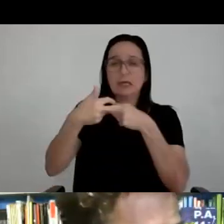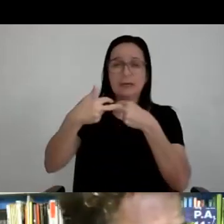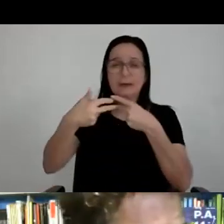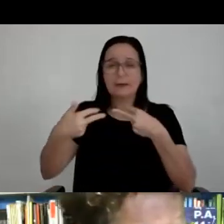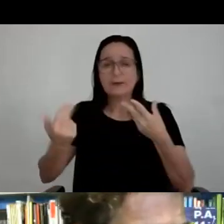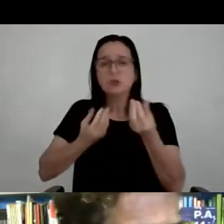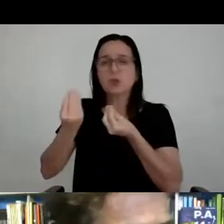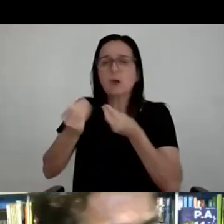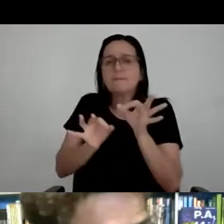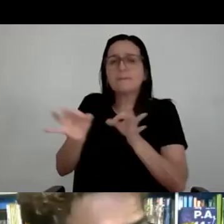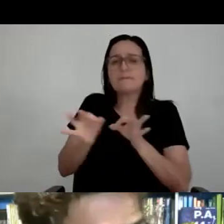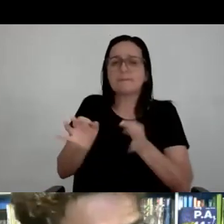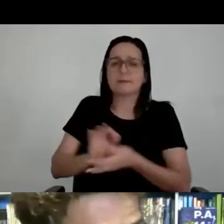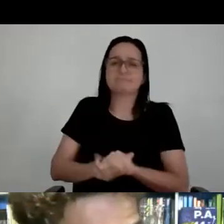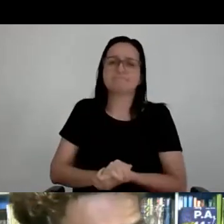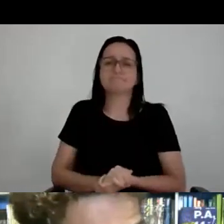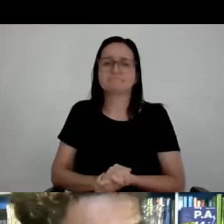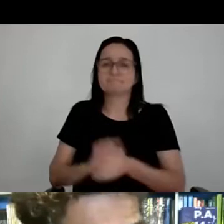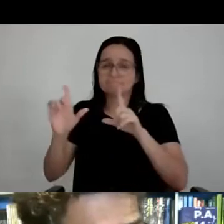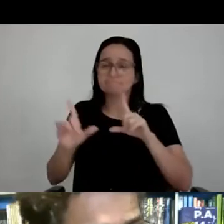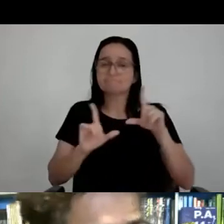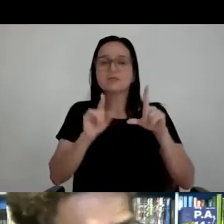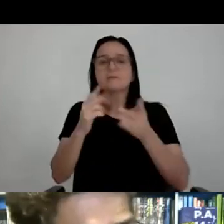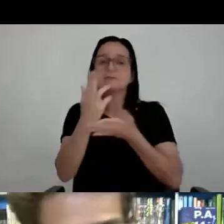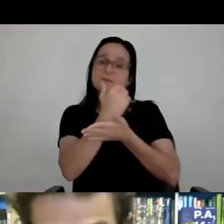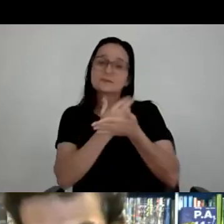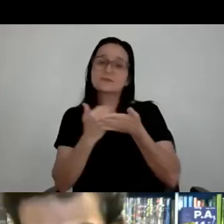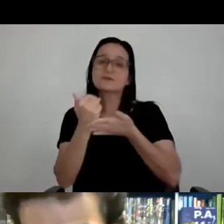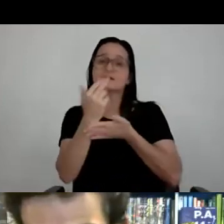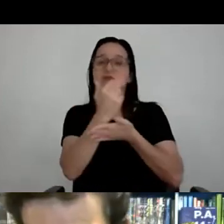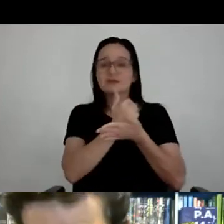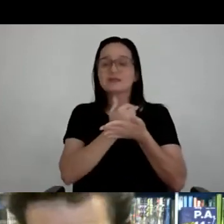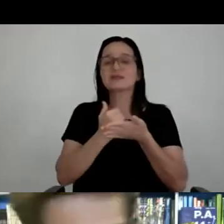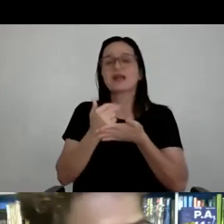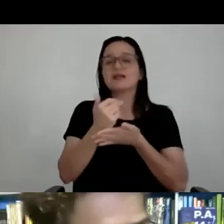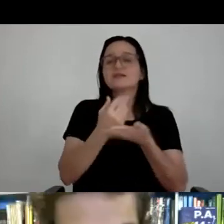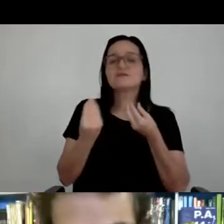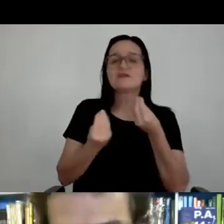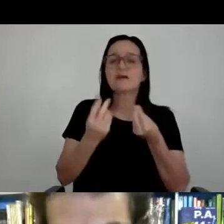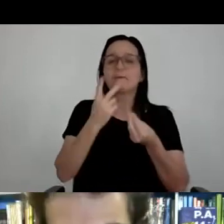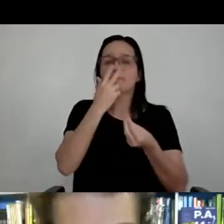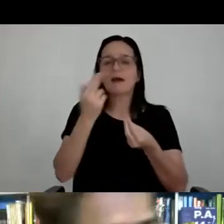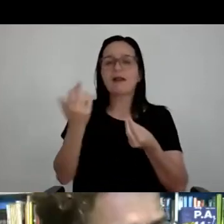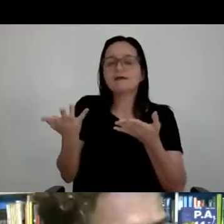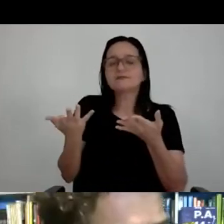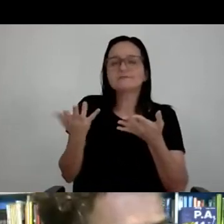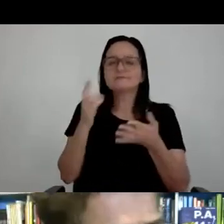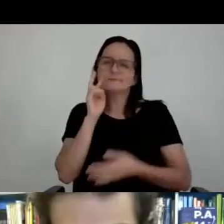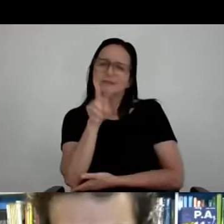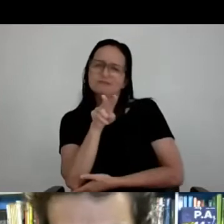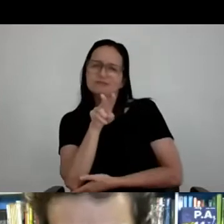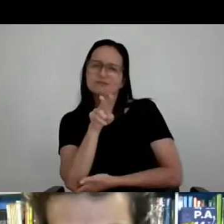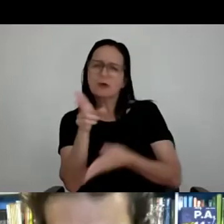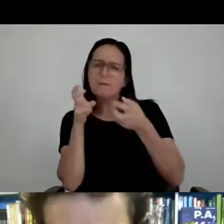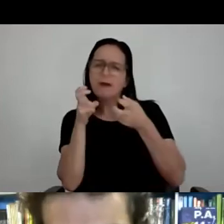estrutura, pode passar. Pegamos esse desenho. Bom, como é que... Se você pensar bem, é um anel. A gente, no primeiro estudo, entendeu que cada